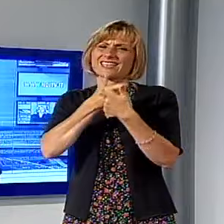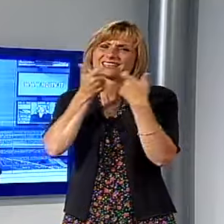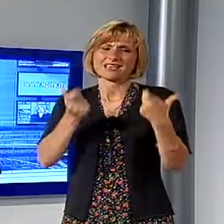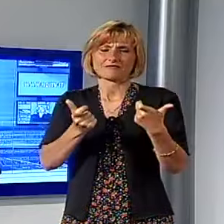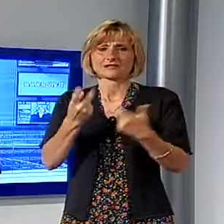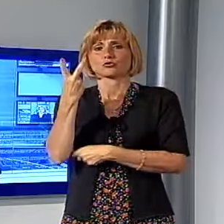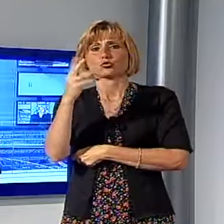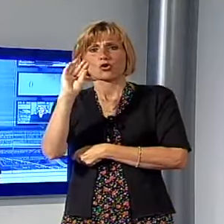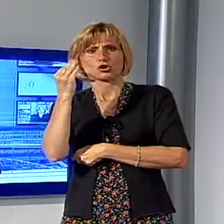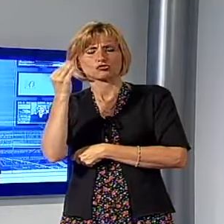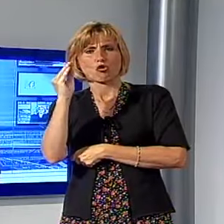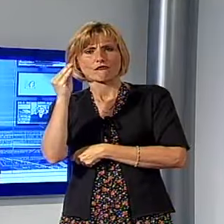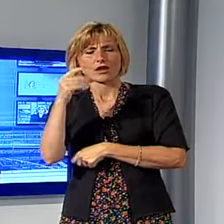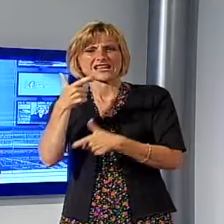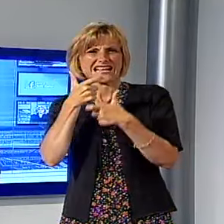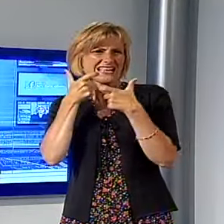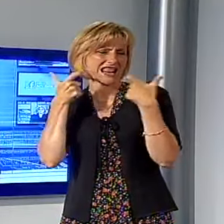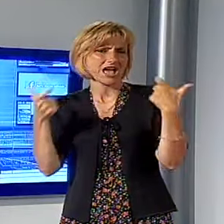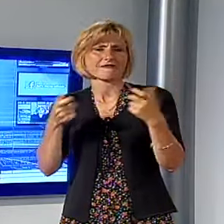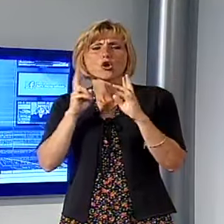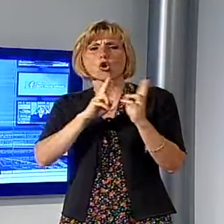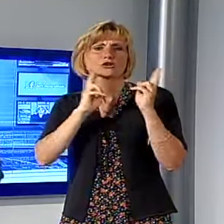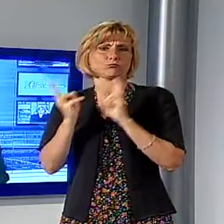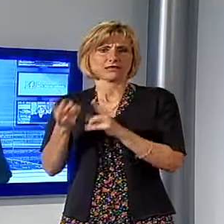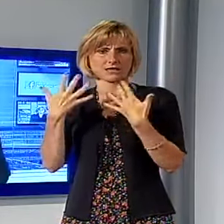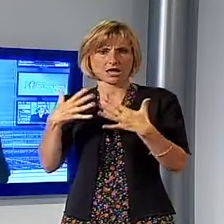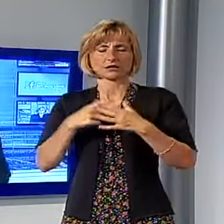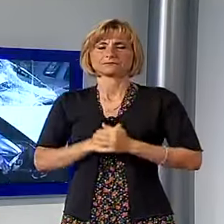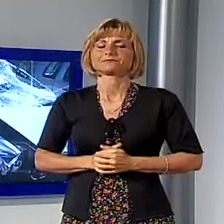due giovani in condizioni assai critiche all'ospedale. Sentiamo.